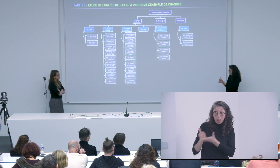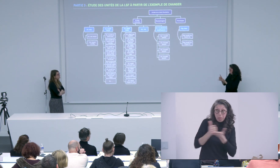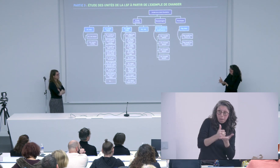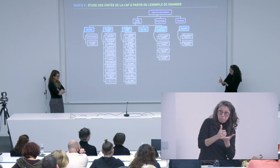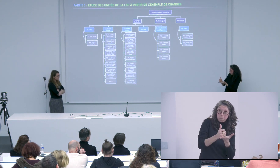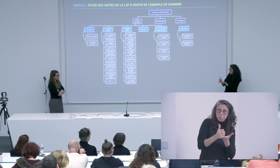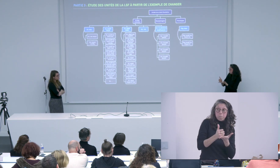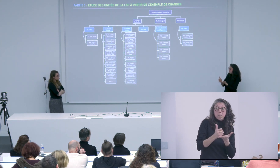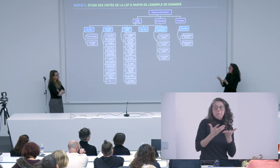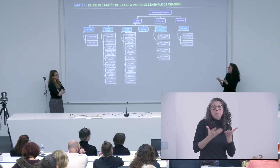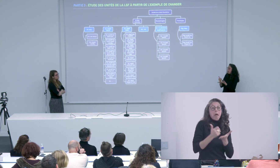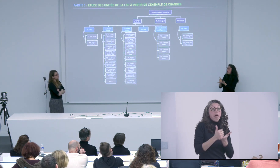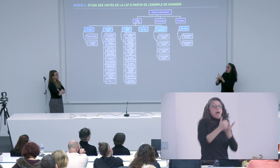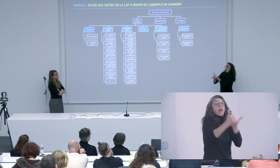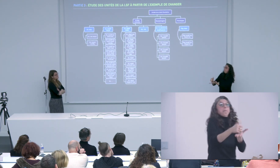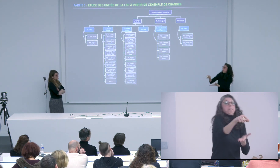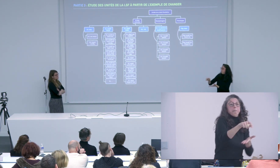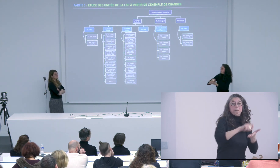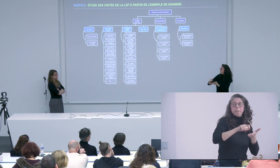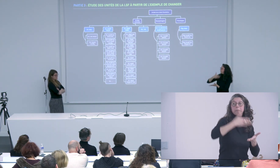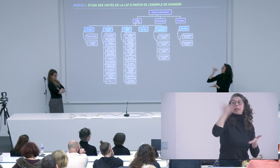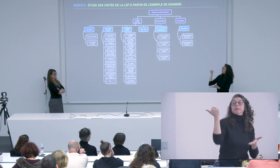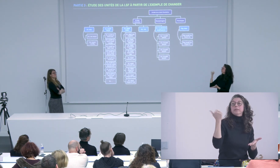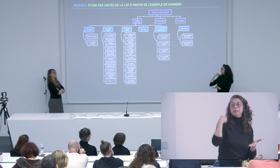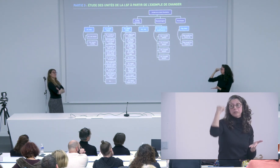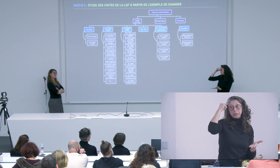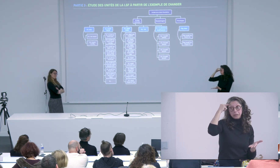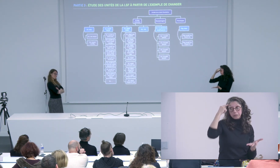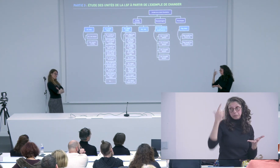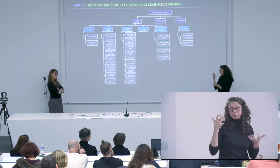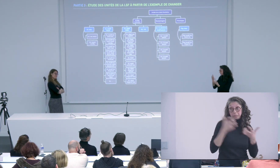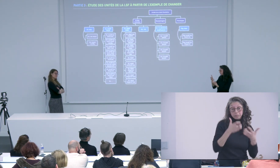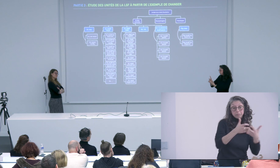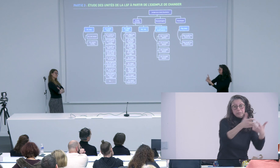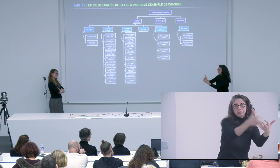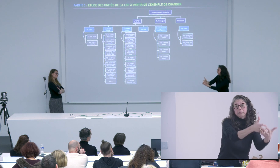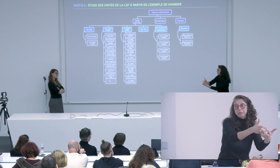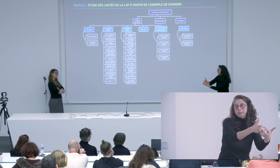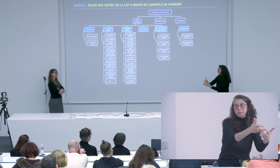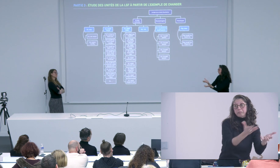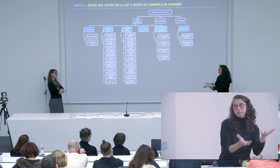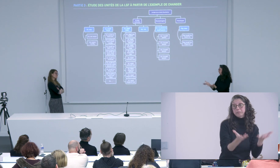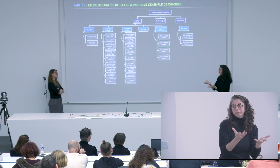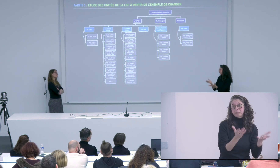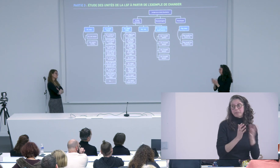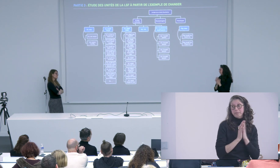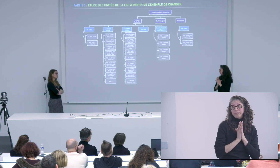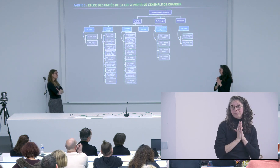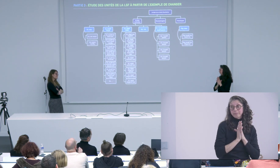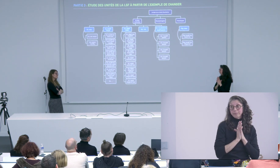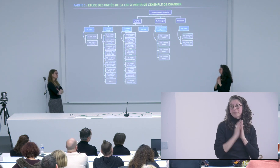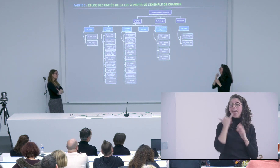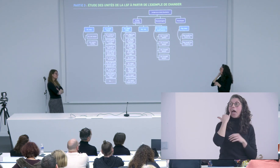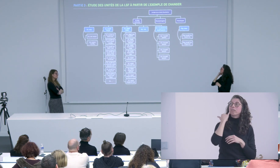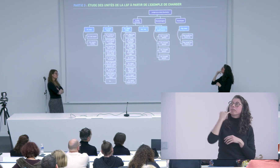les trois grandes catégories peut-être que ça peut aussi même à ces sous-catégories aider à y voir plus clair dans ces UT et